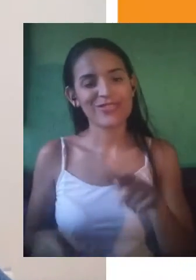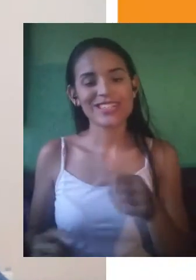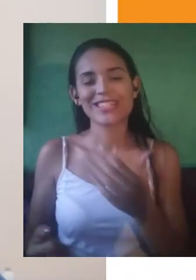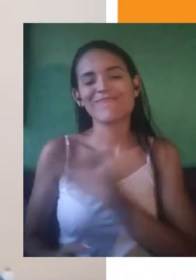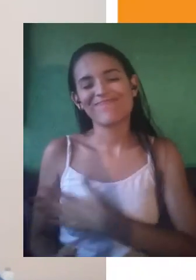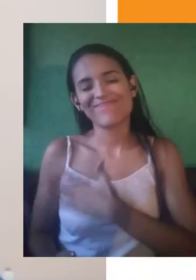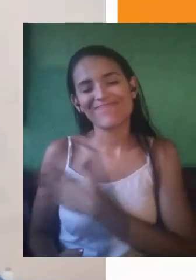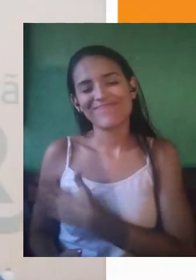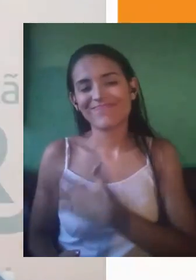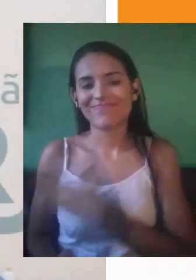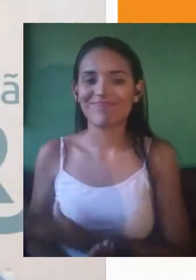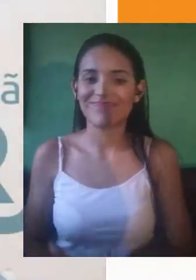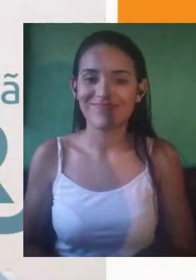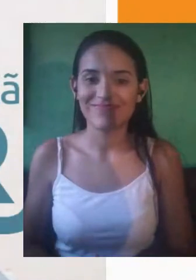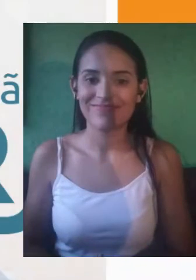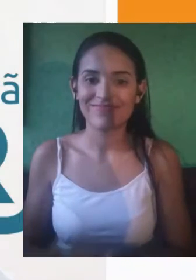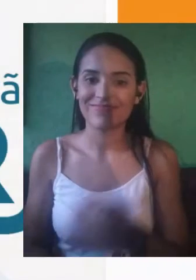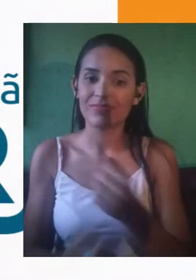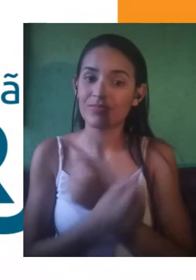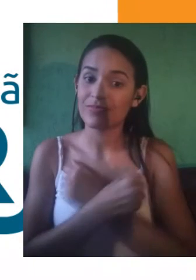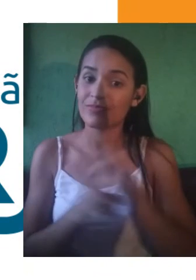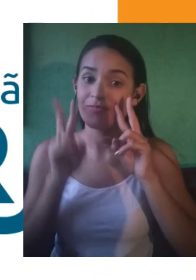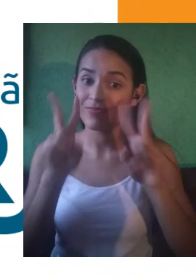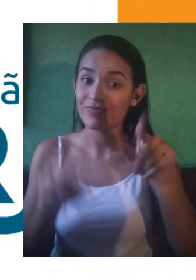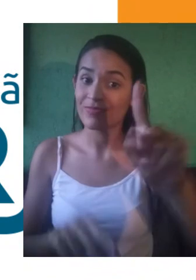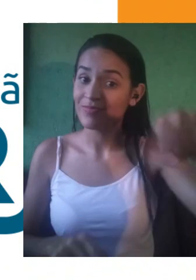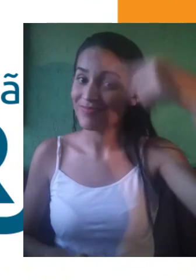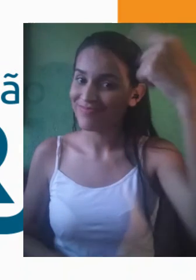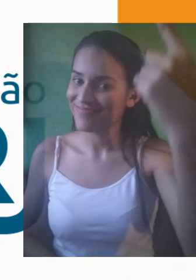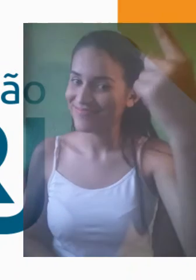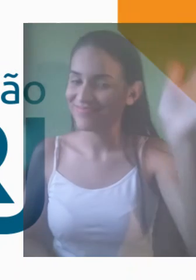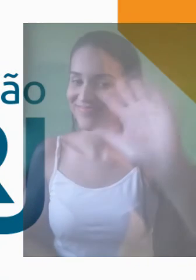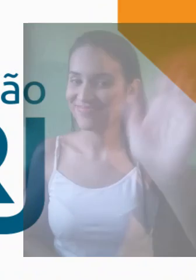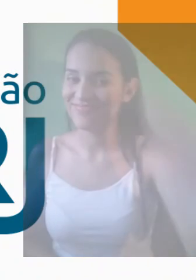vocês na próxima. Até lá! Tchau! Tchau! Tchau! Tchau! Tchau!